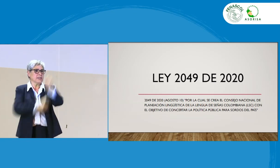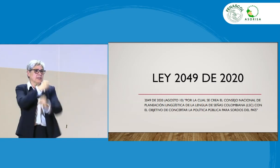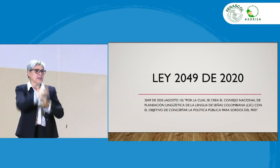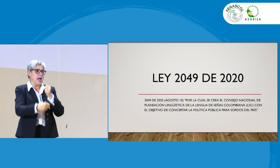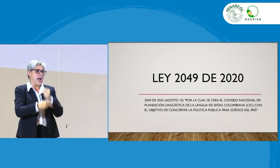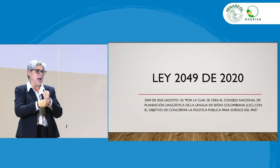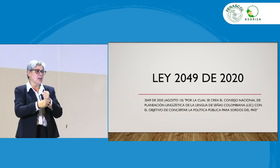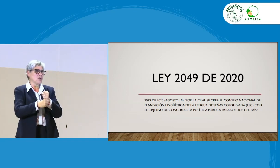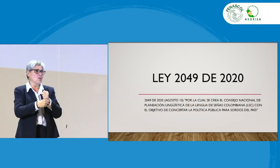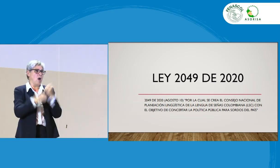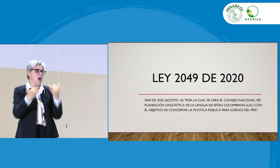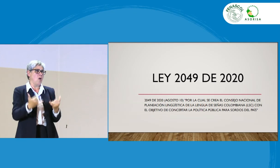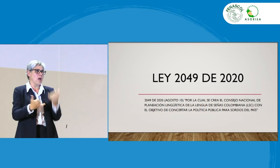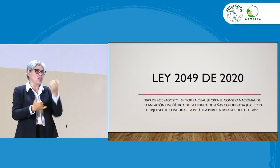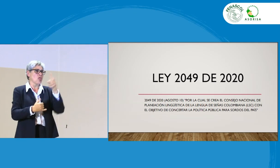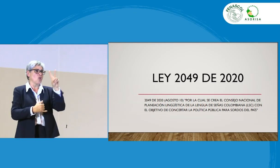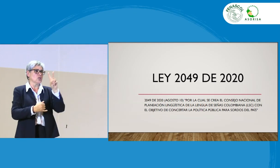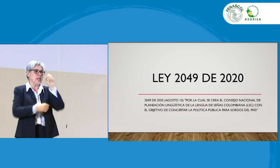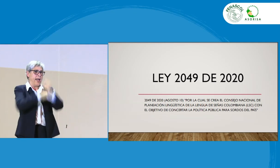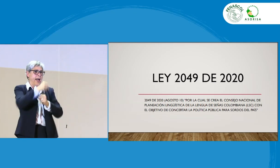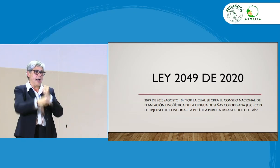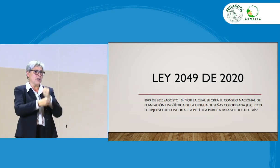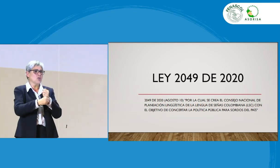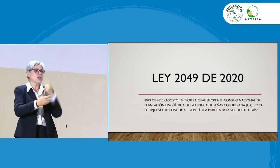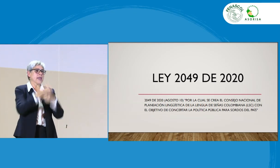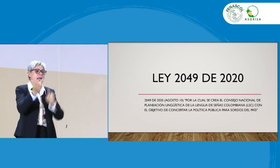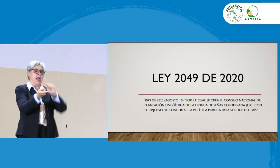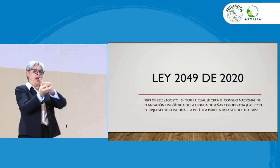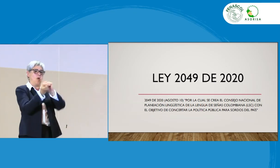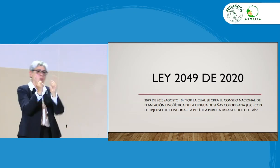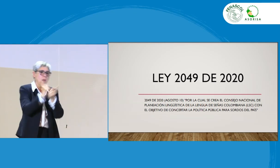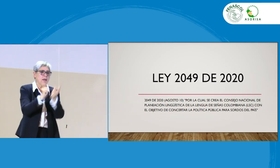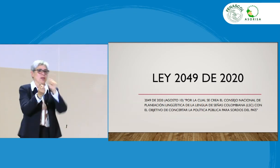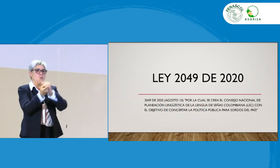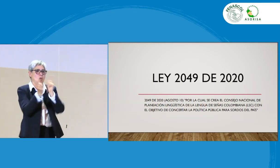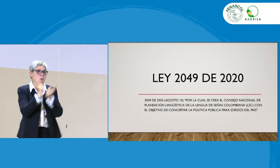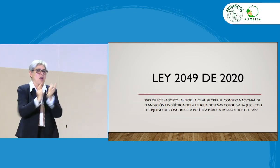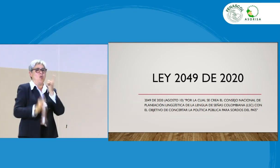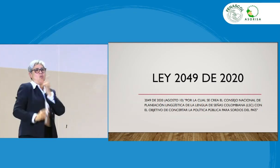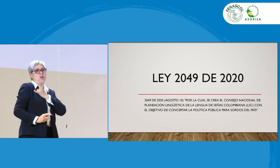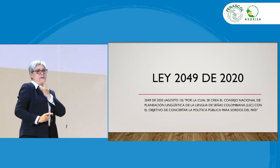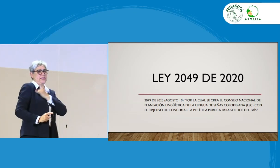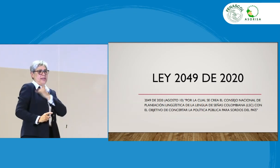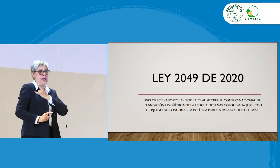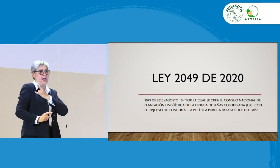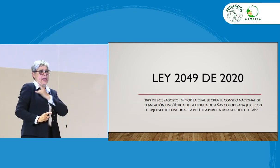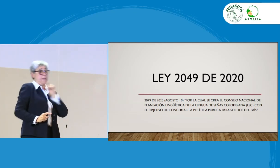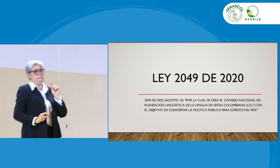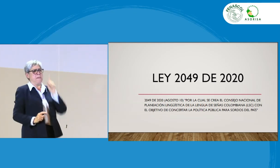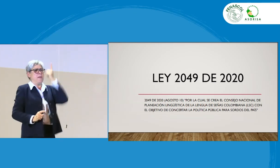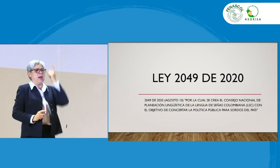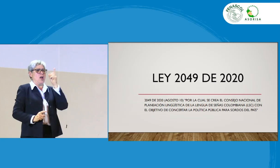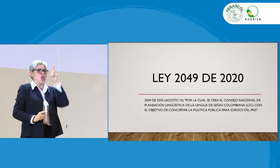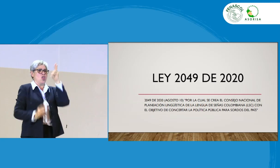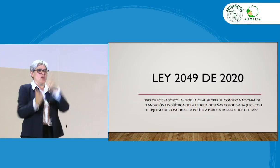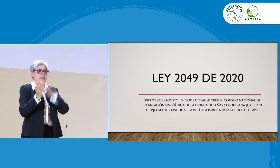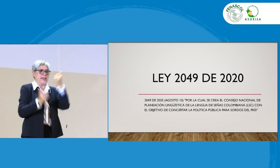creación. Estamos ya a 12. Hemos participado en diferentes encuentros universitarios. El primero fue en el 2010.